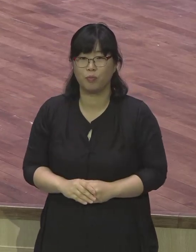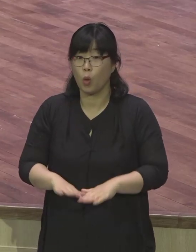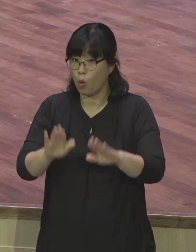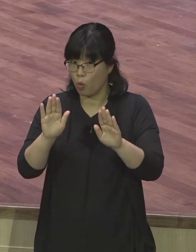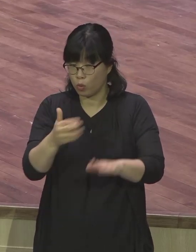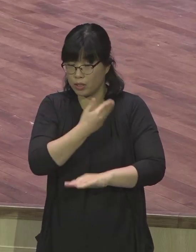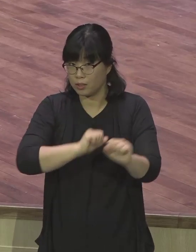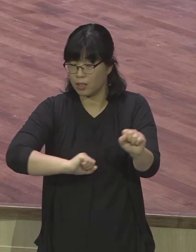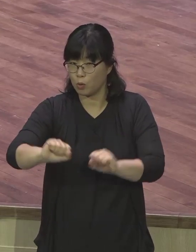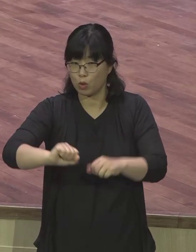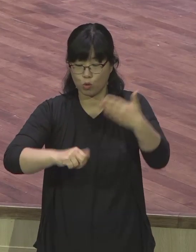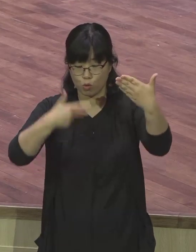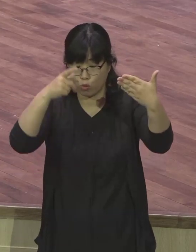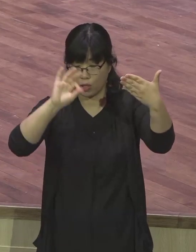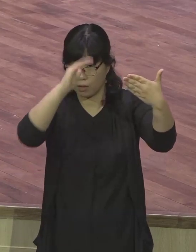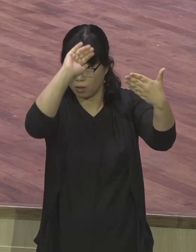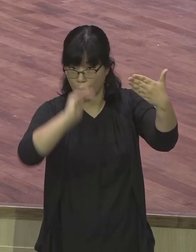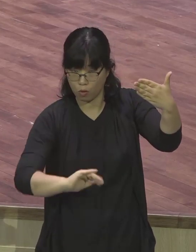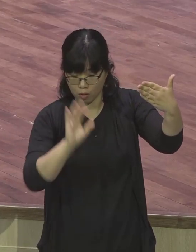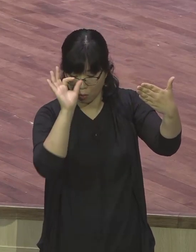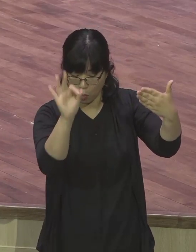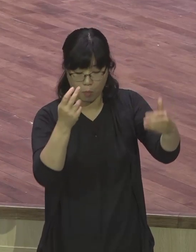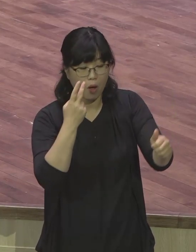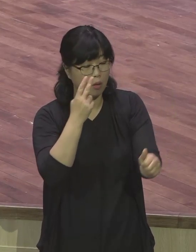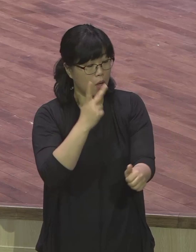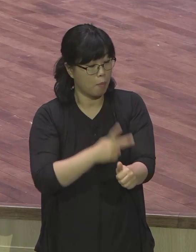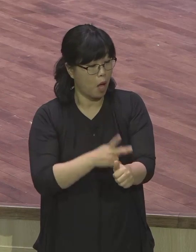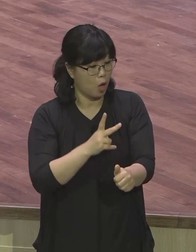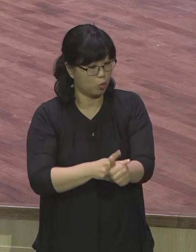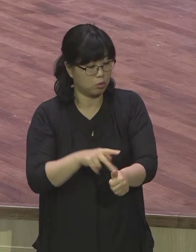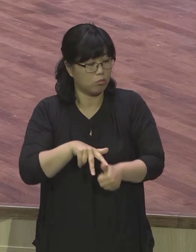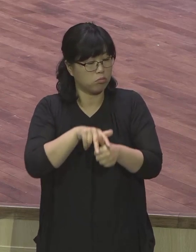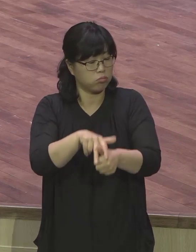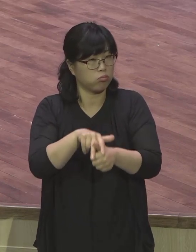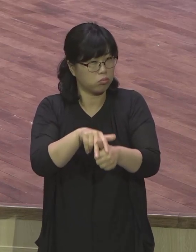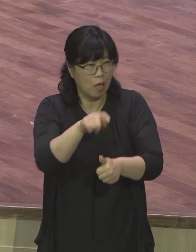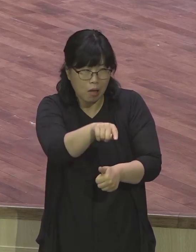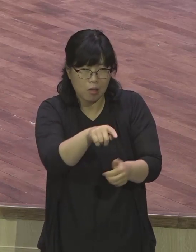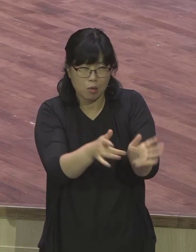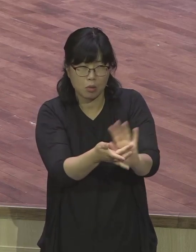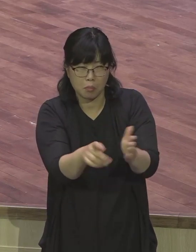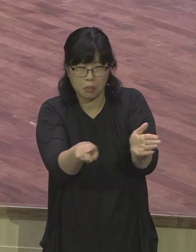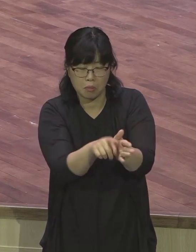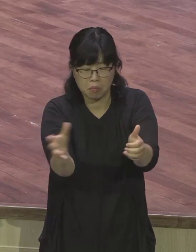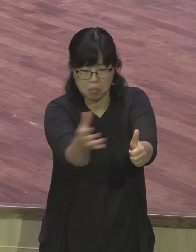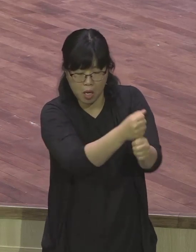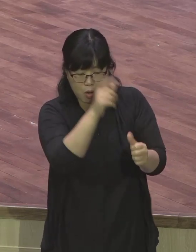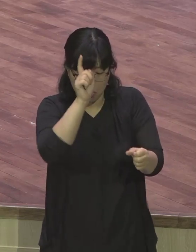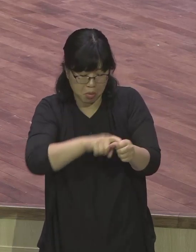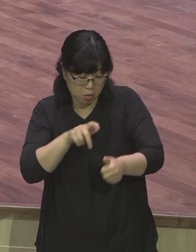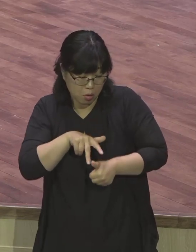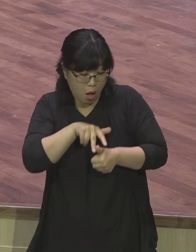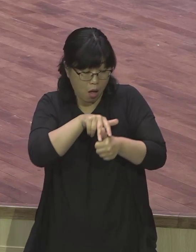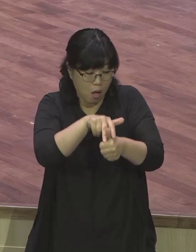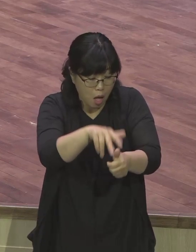예수님을 만나고 예틀이 깨어지고 완전히 보금의 새틀을 갖추는 시간표를 가지게 되었습니다